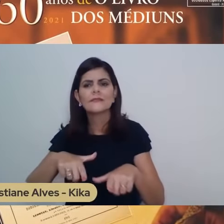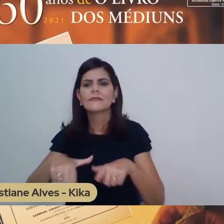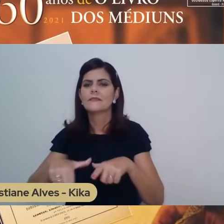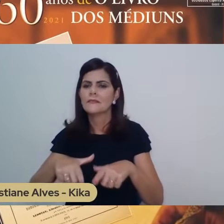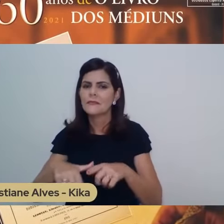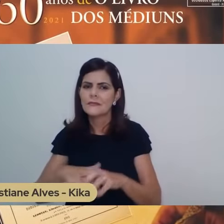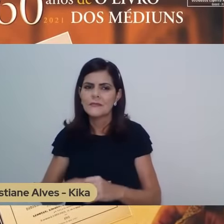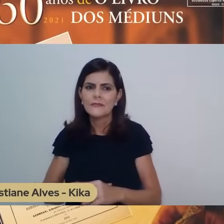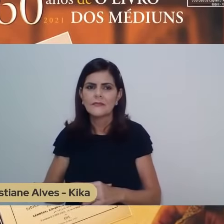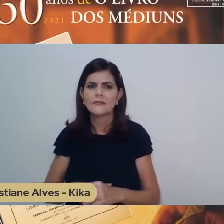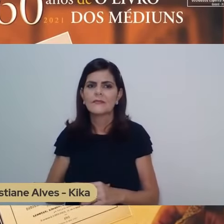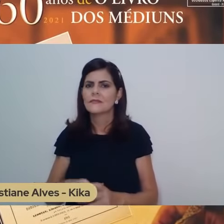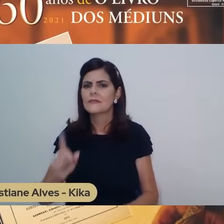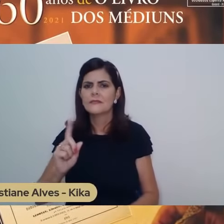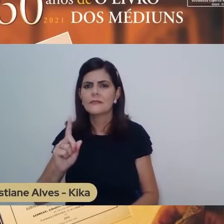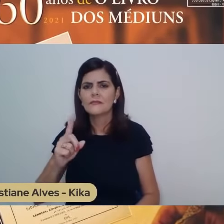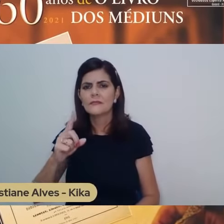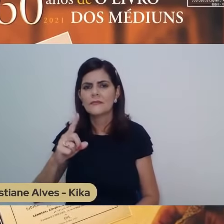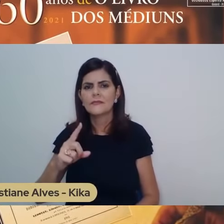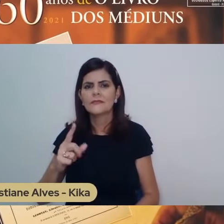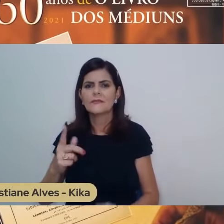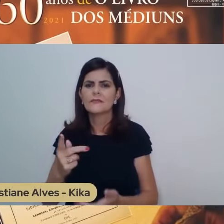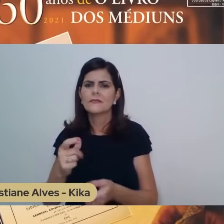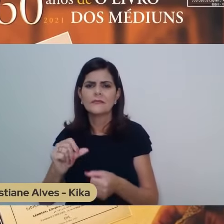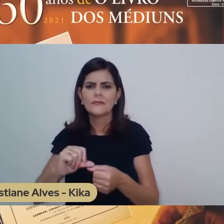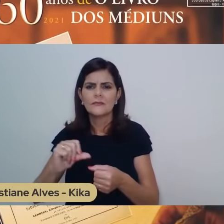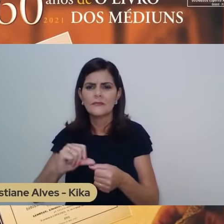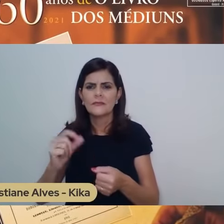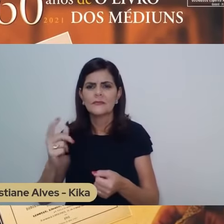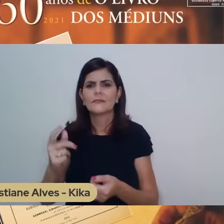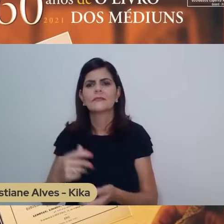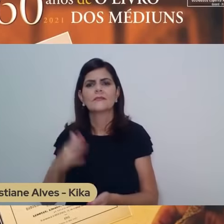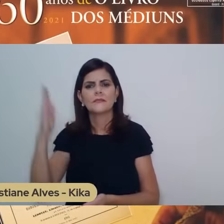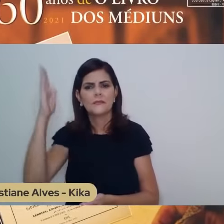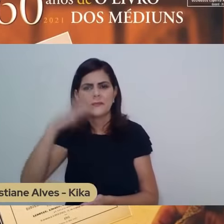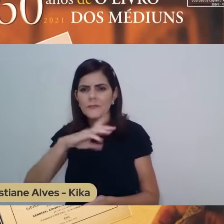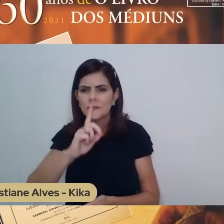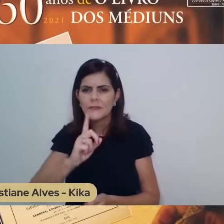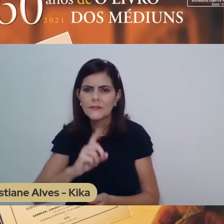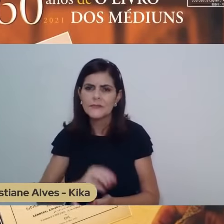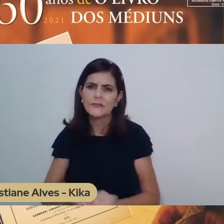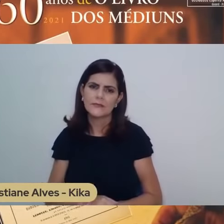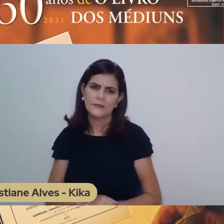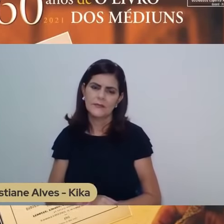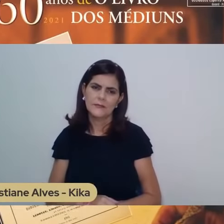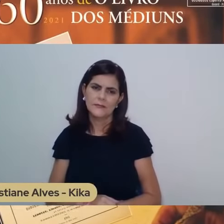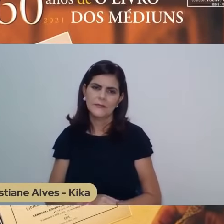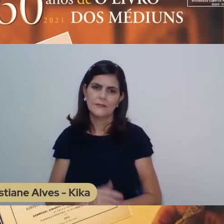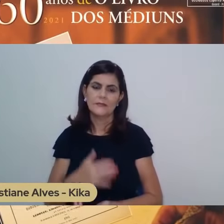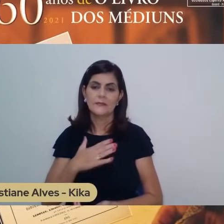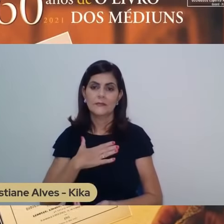não mais perseguindo, ferindo, não, em luta consigo.